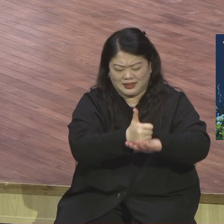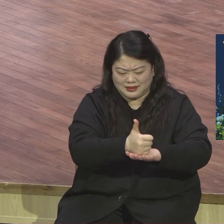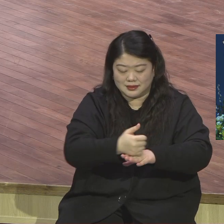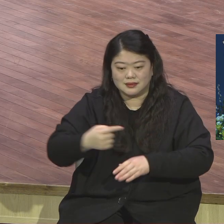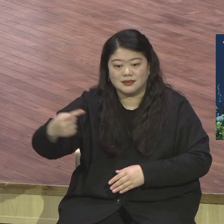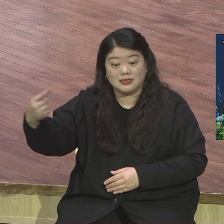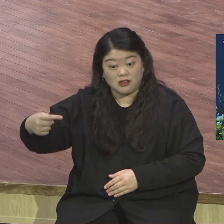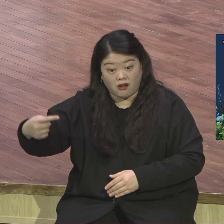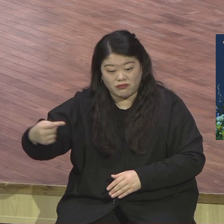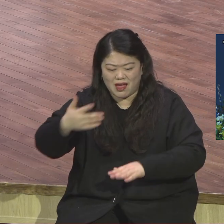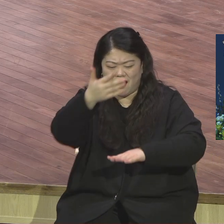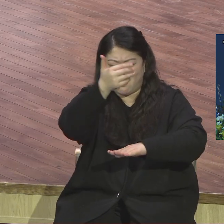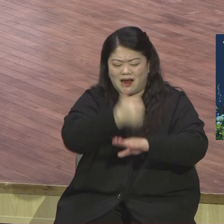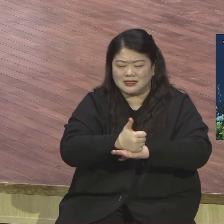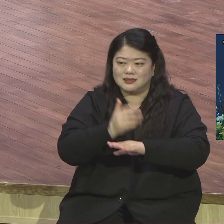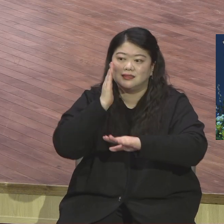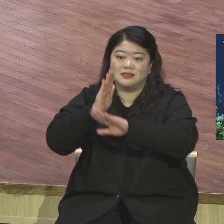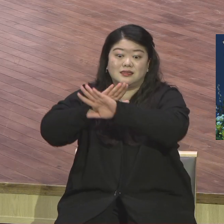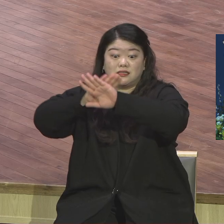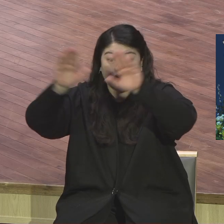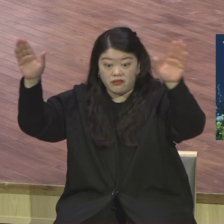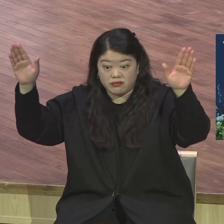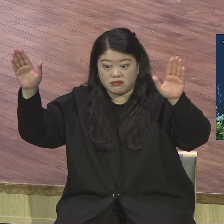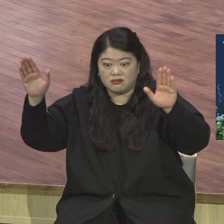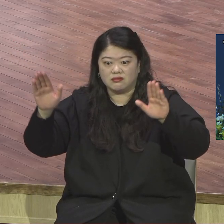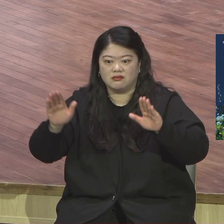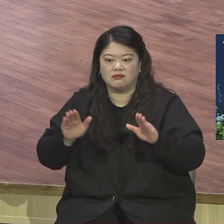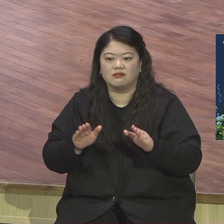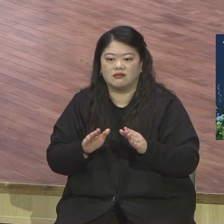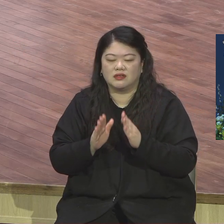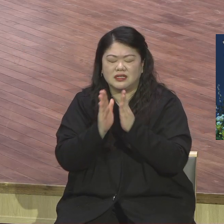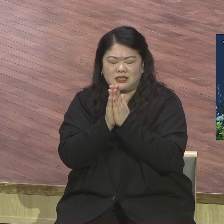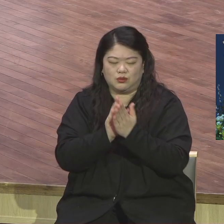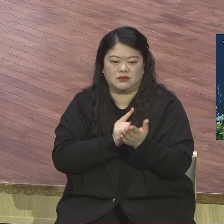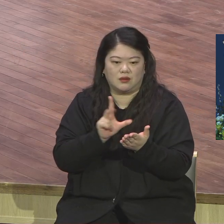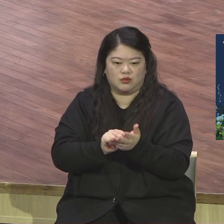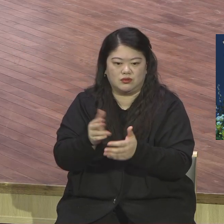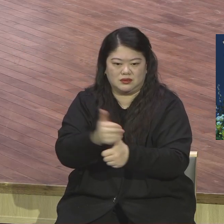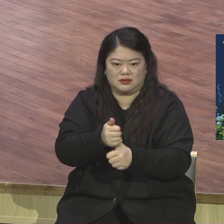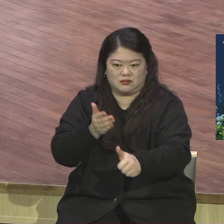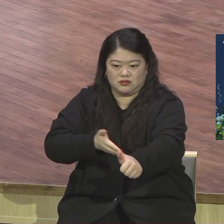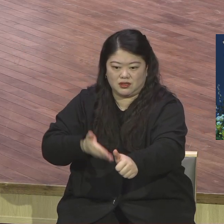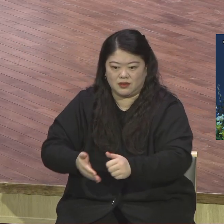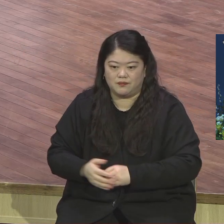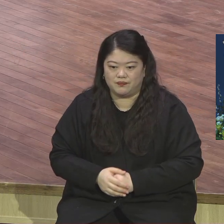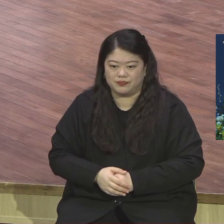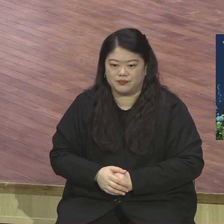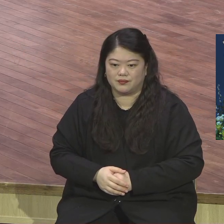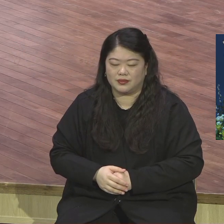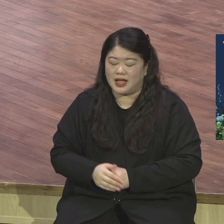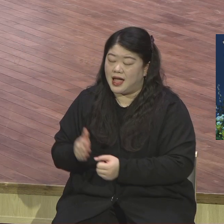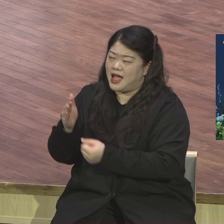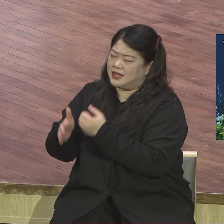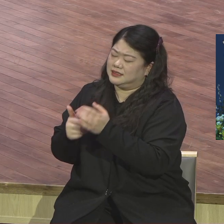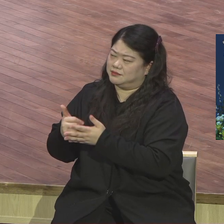여러분 마음 딱 먹고 하나님 라스트천 내가 하나님 앞에 동참하게 원하오니 하나님 내게